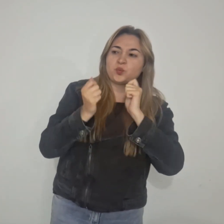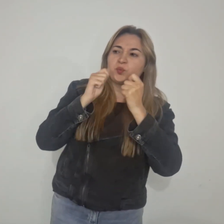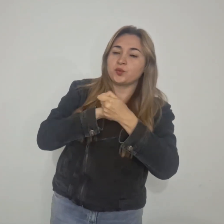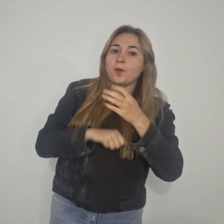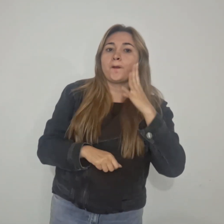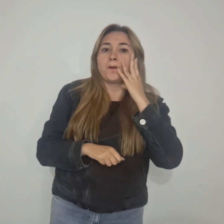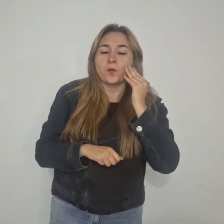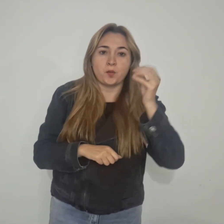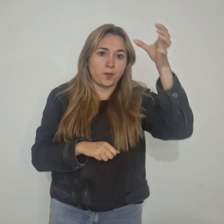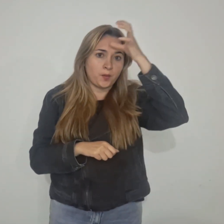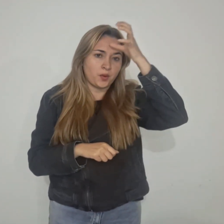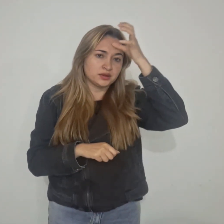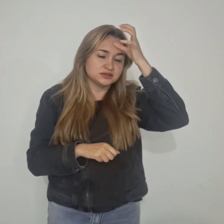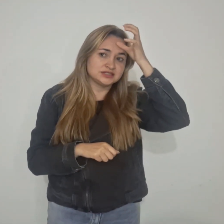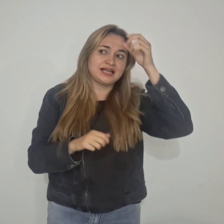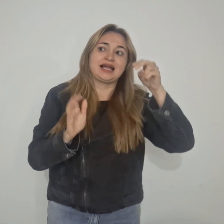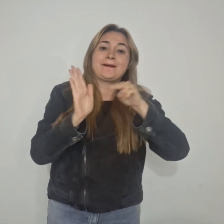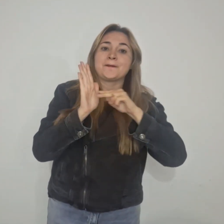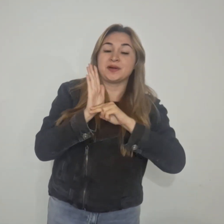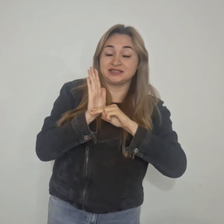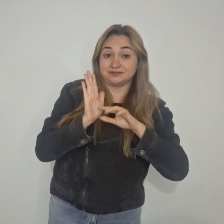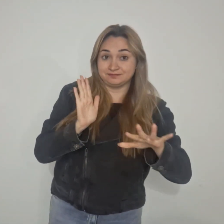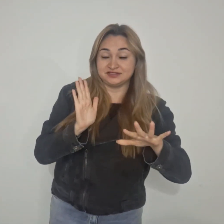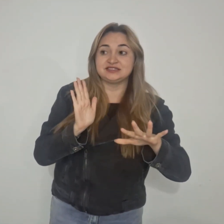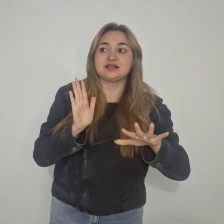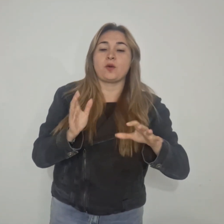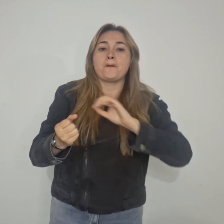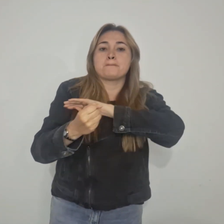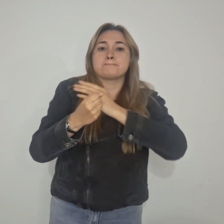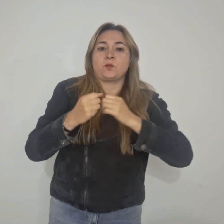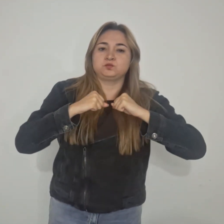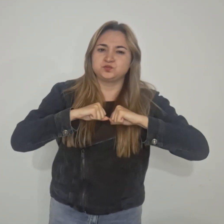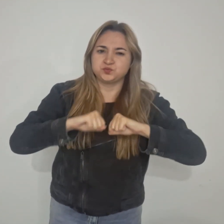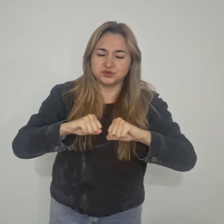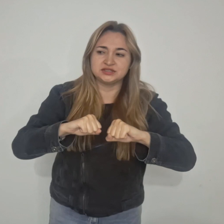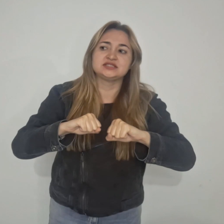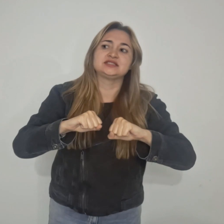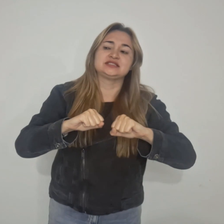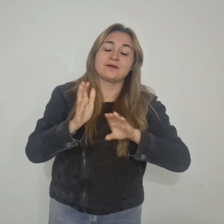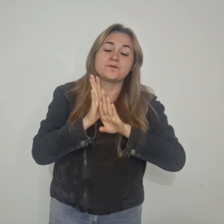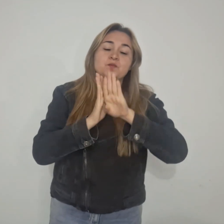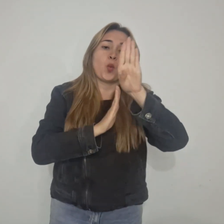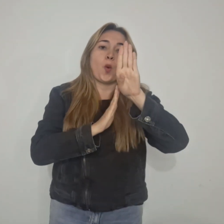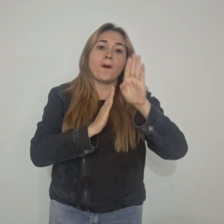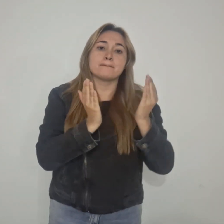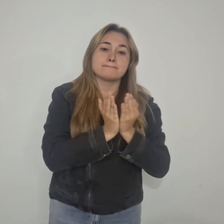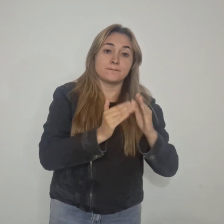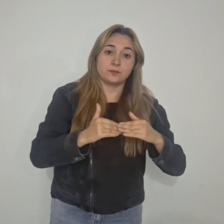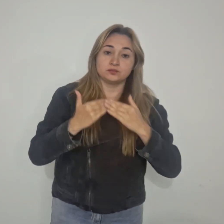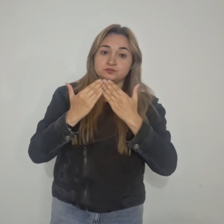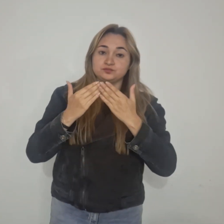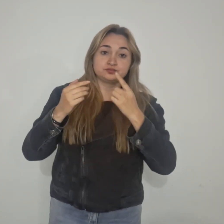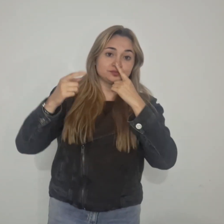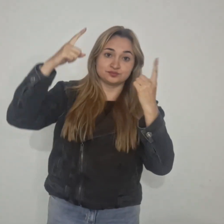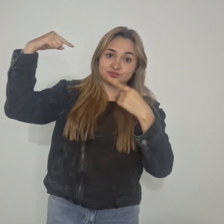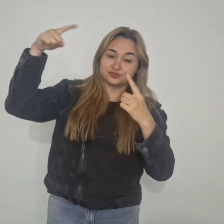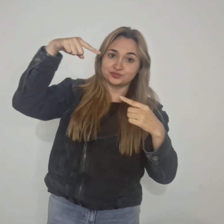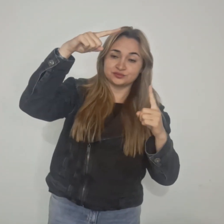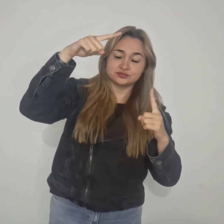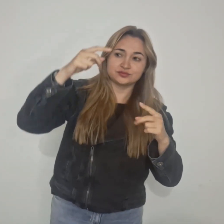se establecerán acuerdos y convenios para fortalecer el desarrollo académico y turístico. Con la visita de estos